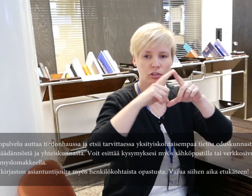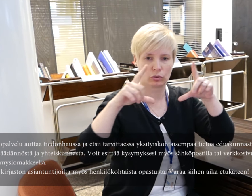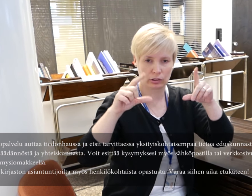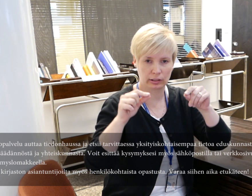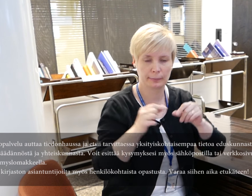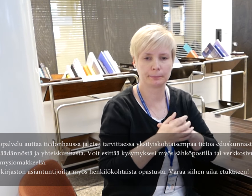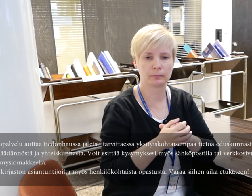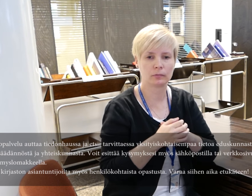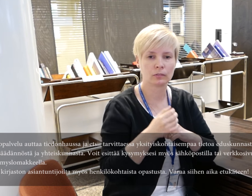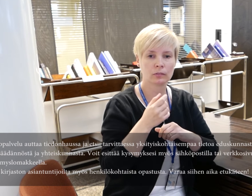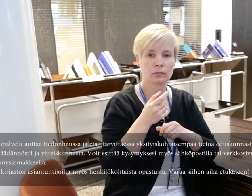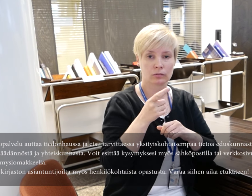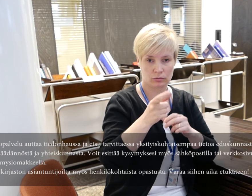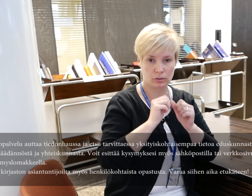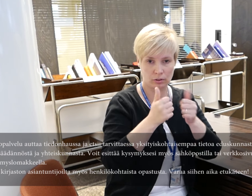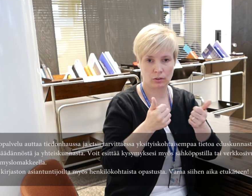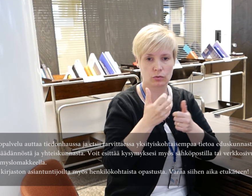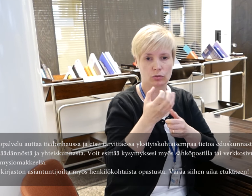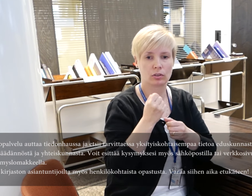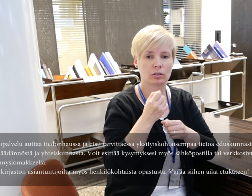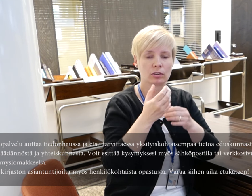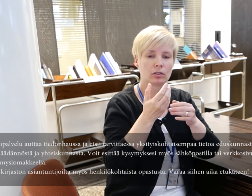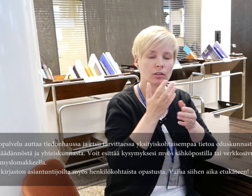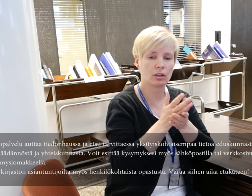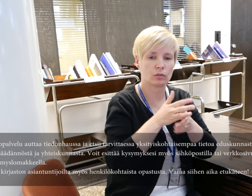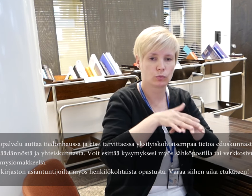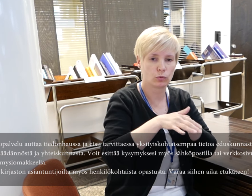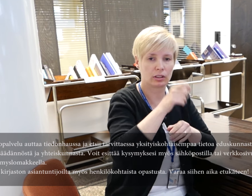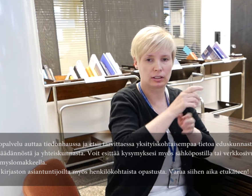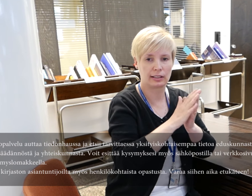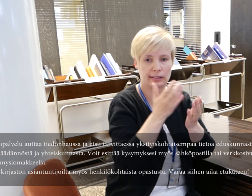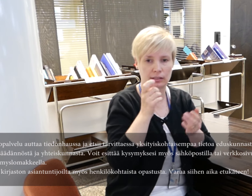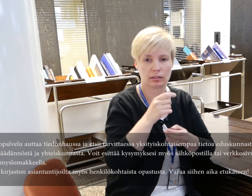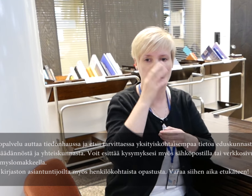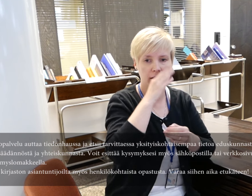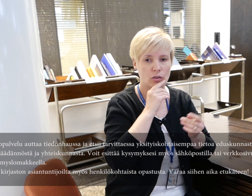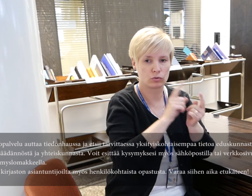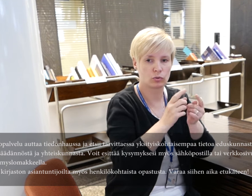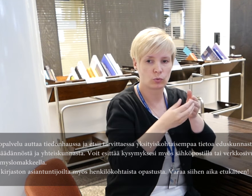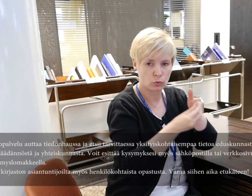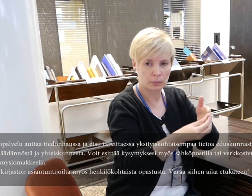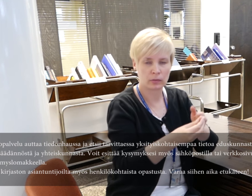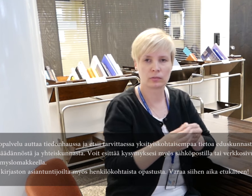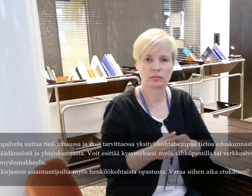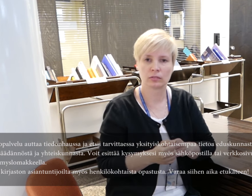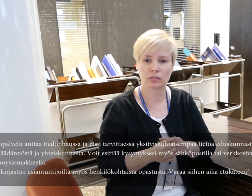Saat kirjaston asiantuntijoilta myös henkilökohtaista opastusta. Varaa siihen aika etukäteen.